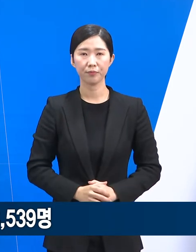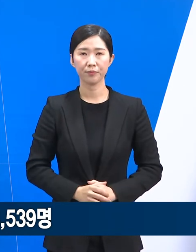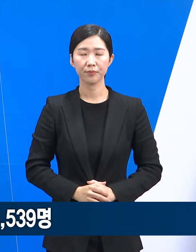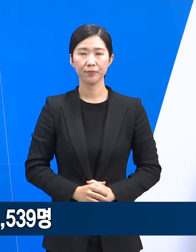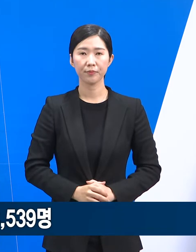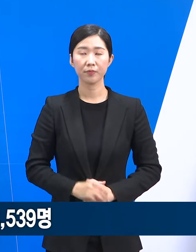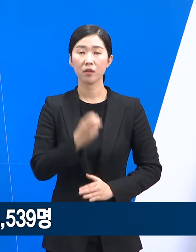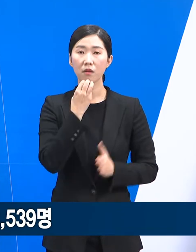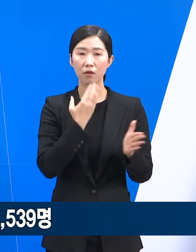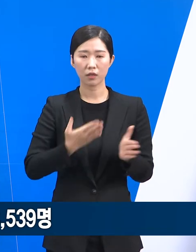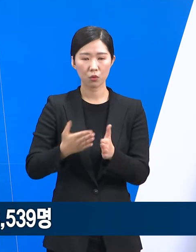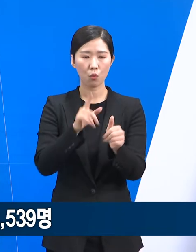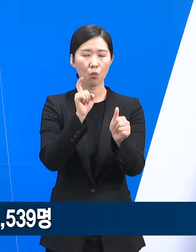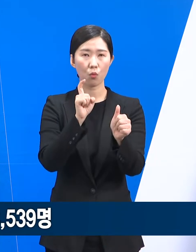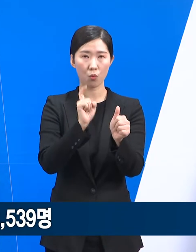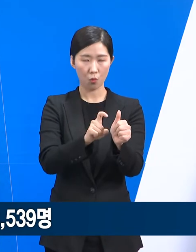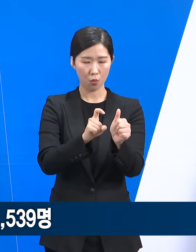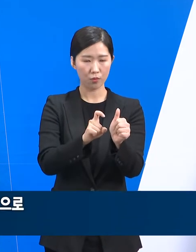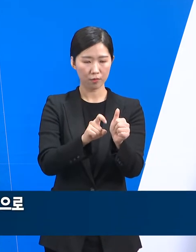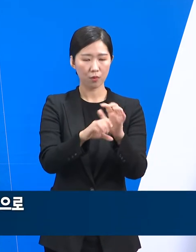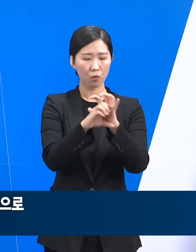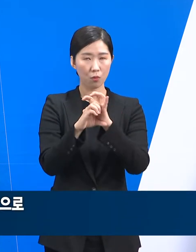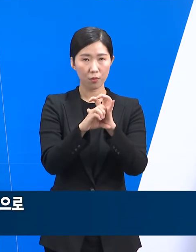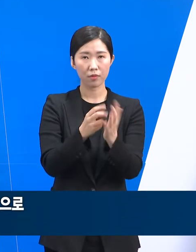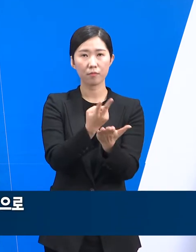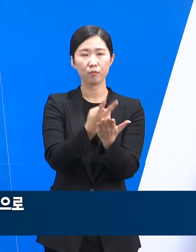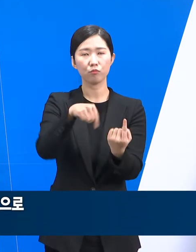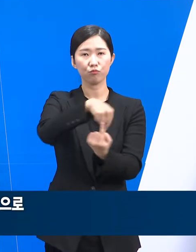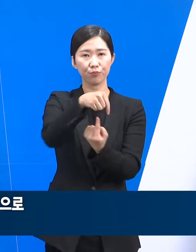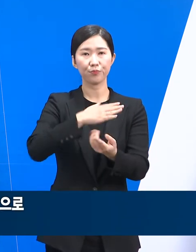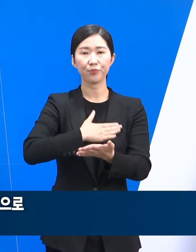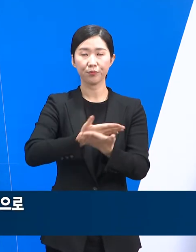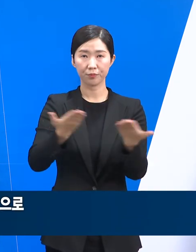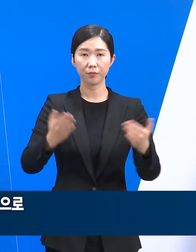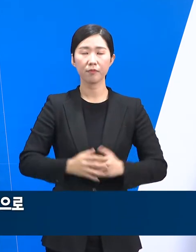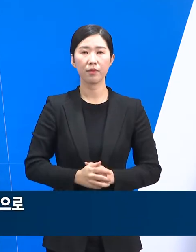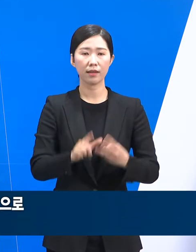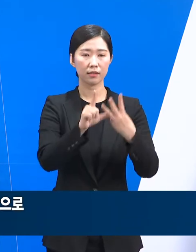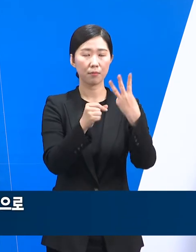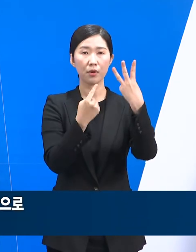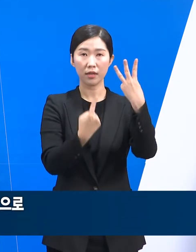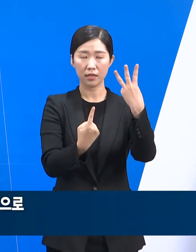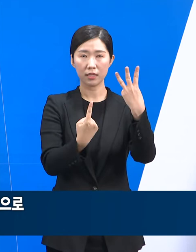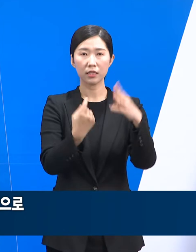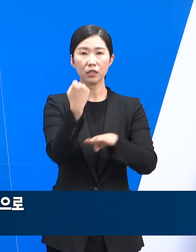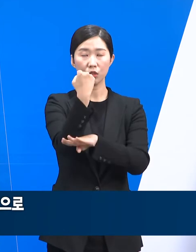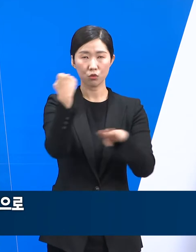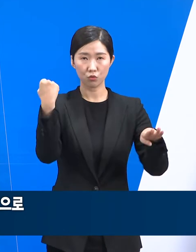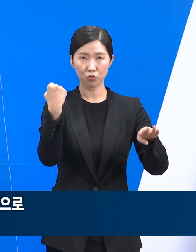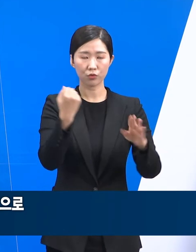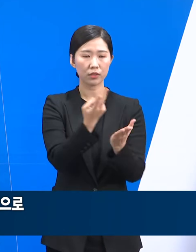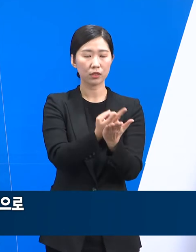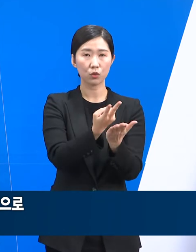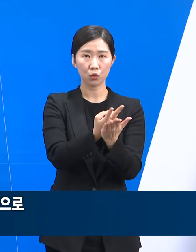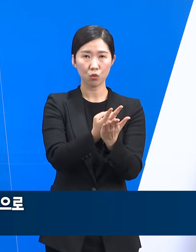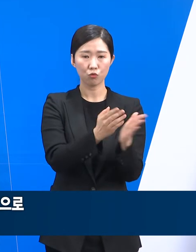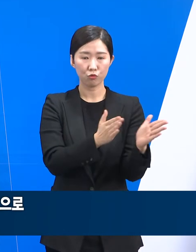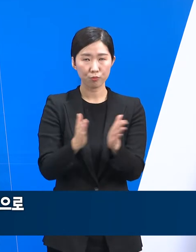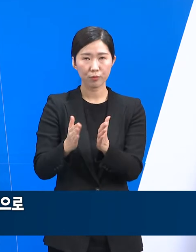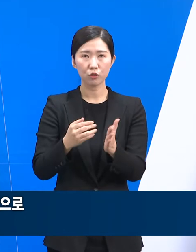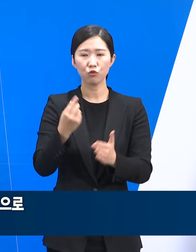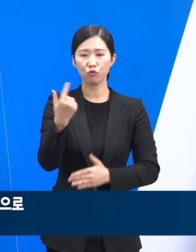경기도 코로나19 병상 운영 현황에 대하여 말씀드리겠습니다. 3월 1일 20시 기준 도내 의료기관 확보 병상은 6